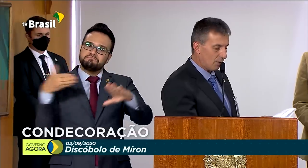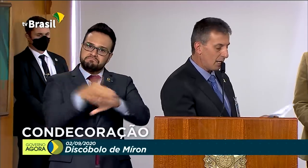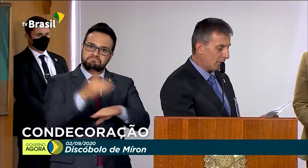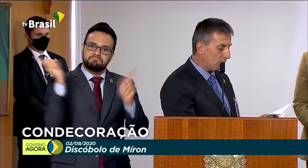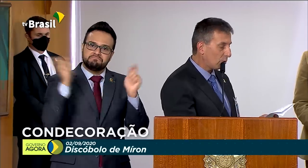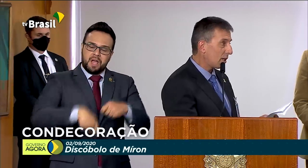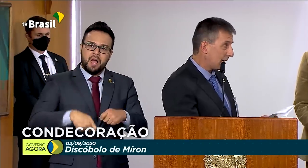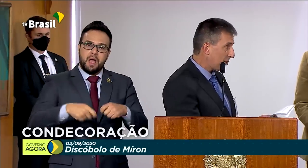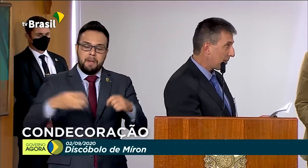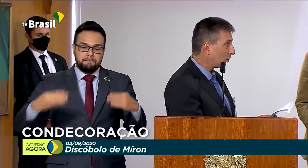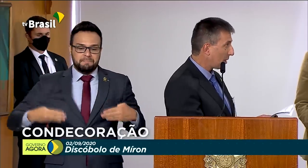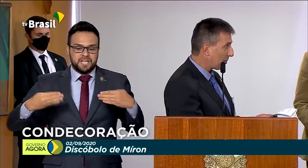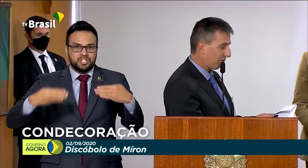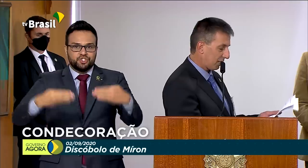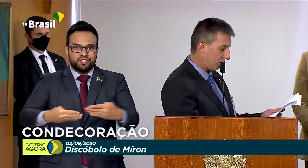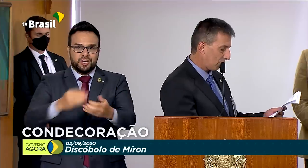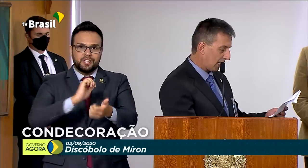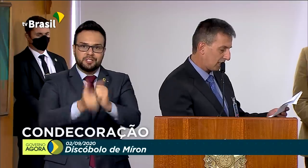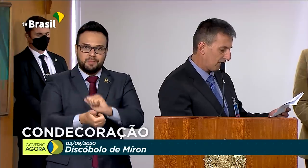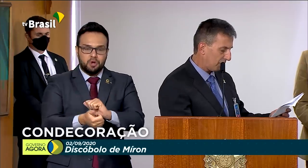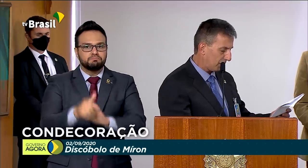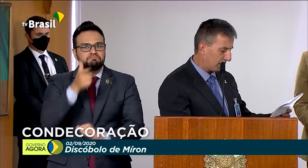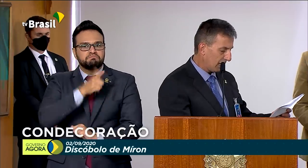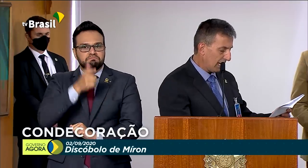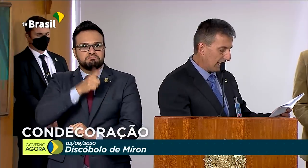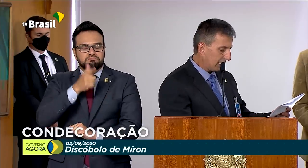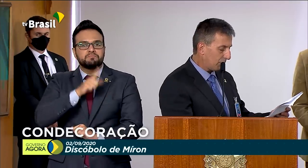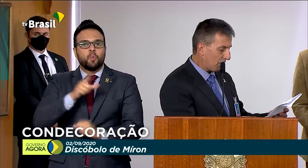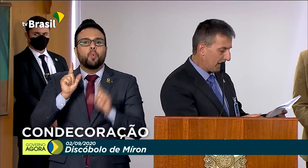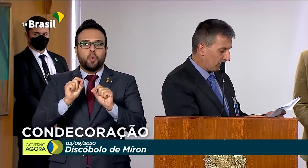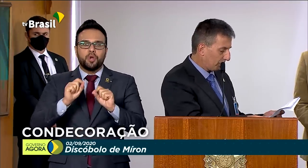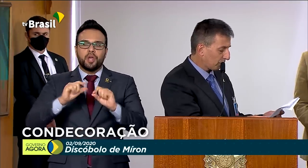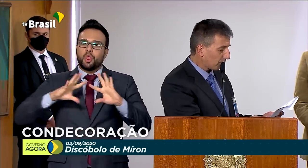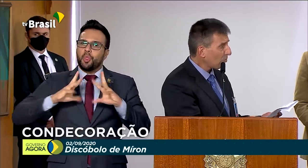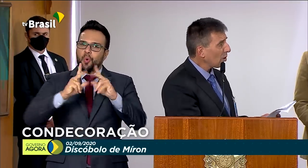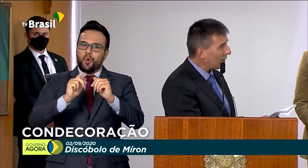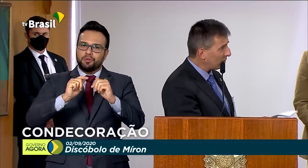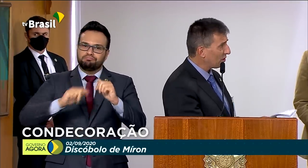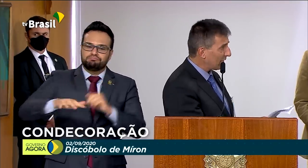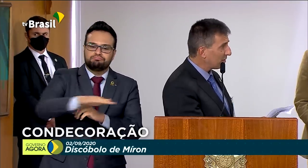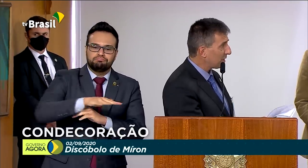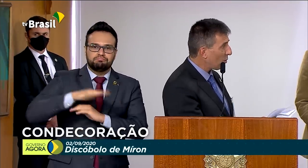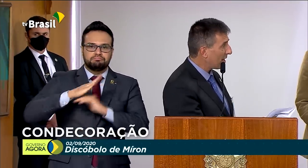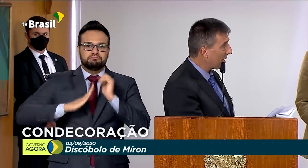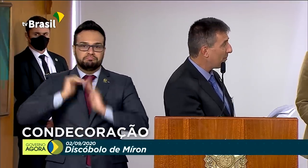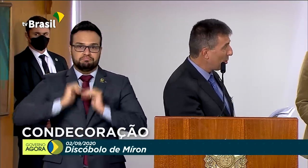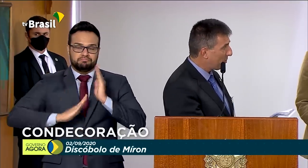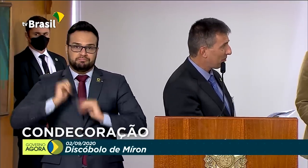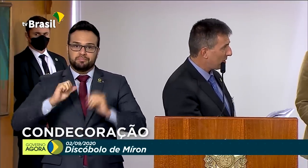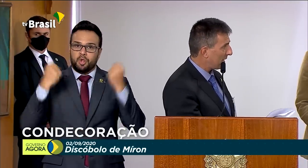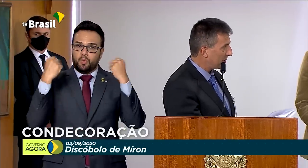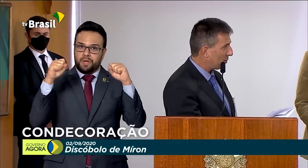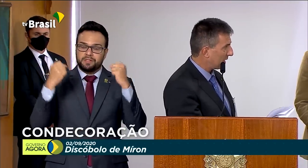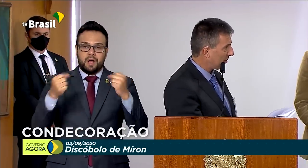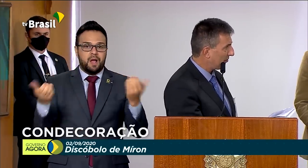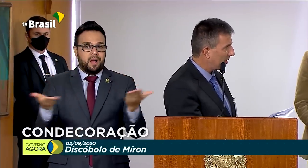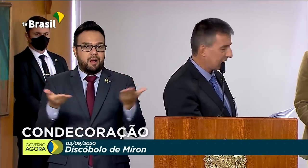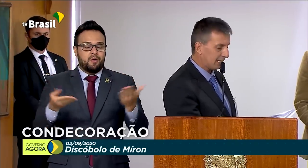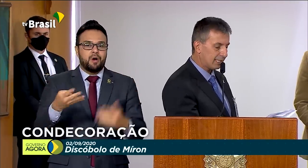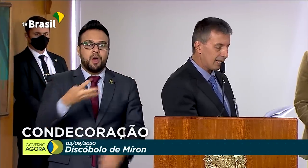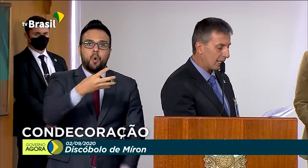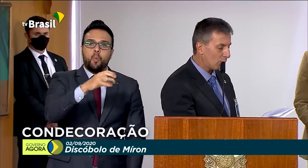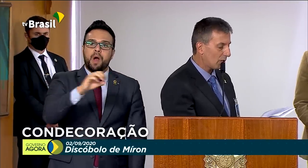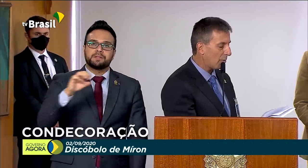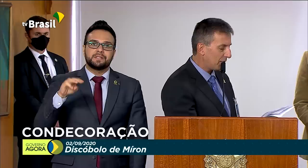Então, isso é um ganho muito grande para toda a profissão de educação física. Nesse momento, 450 mil profissionais de educação